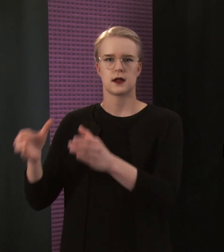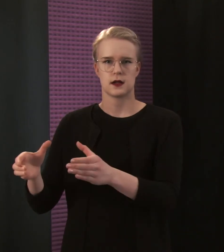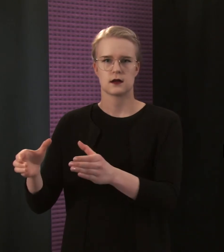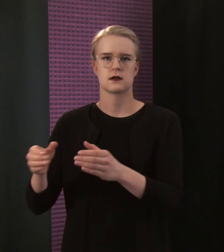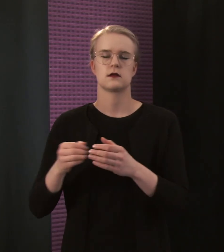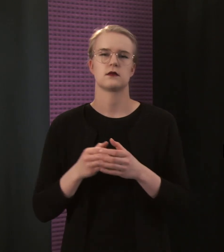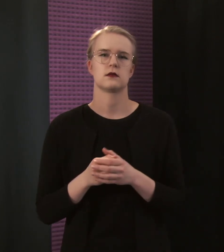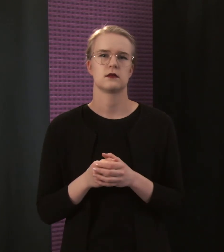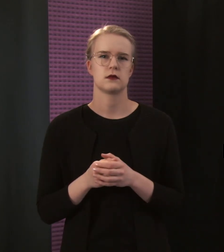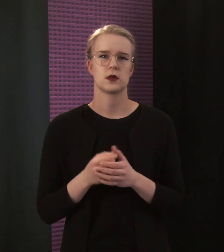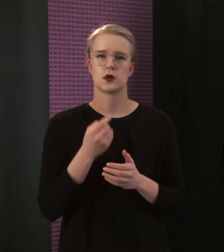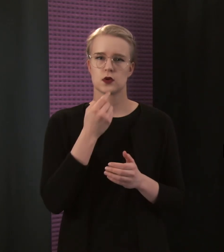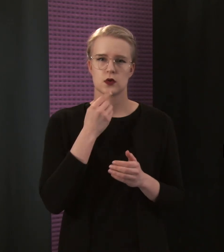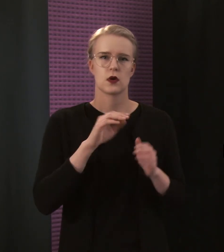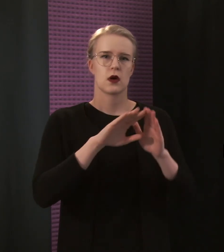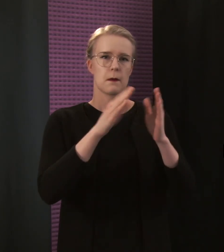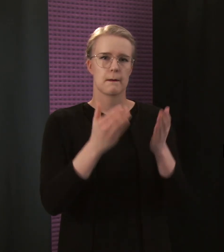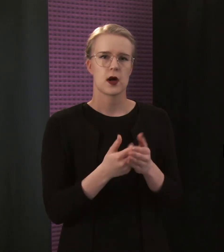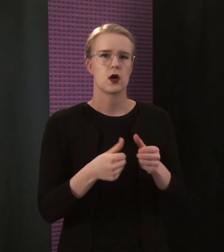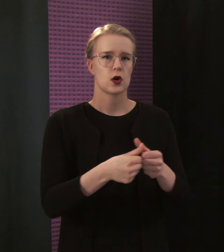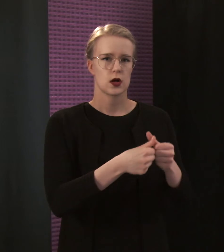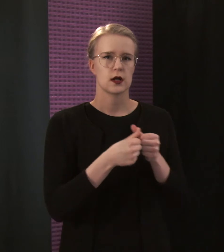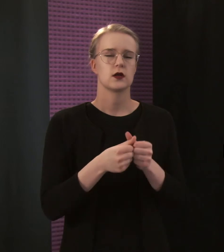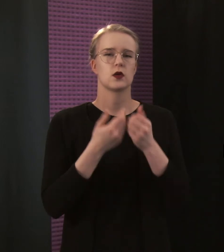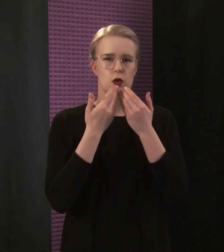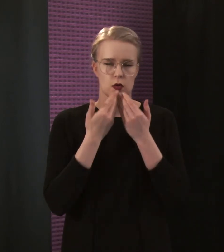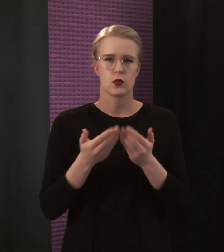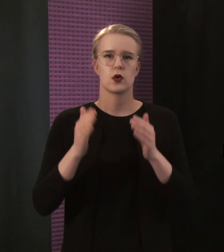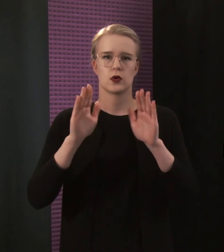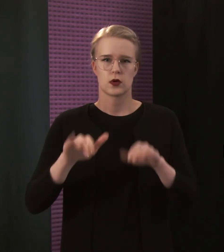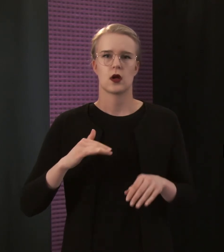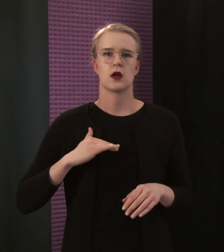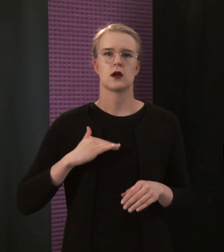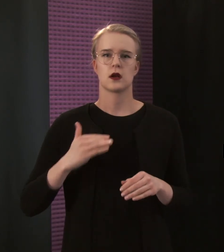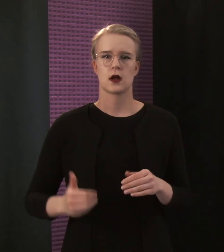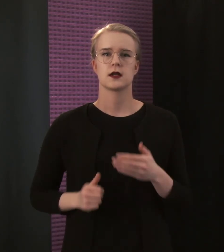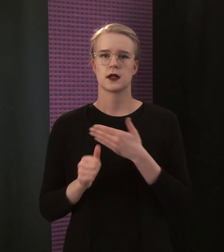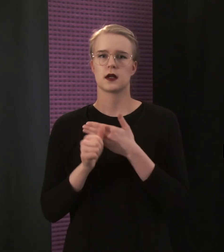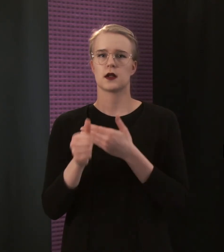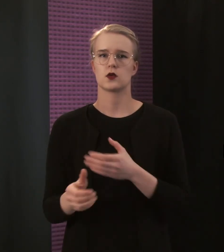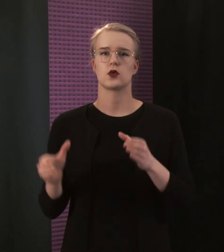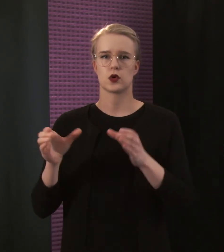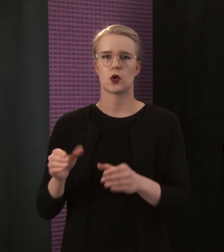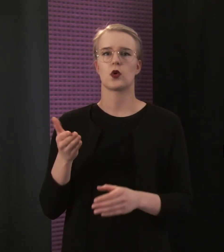Suomen palloliitto on myöntänyt naisten edustusjoukkueelle liikalisenssin